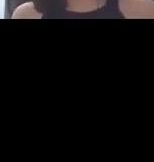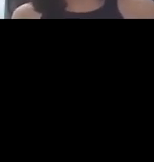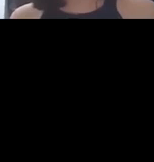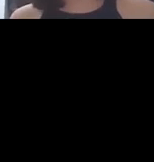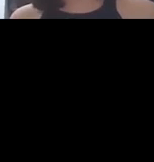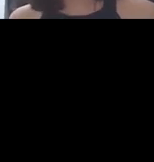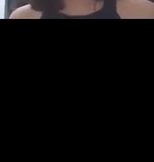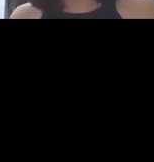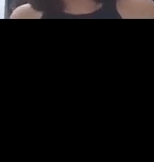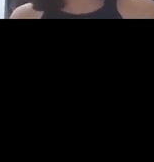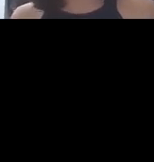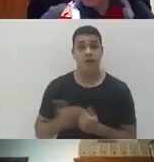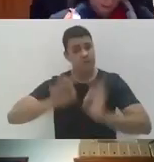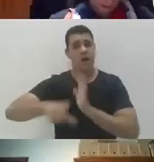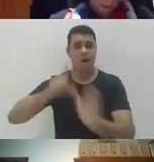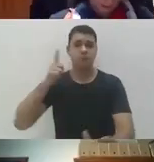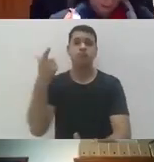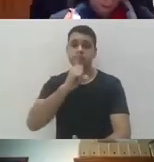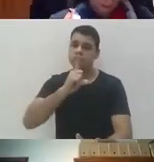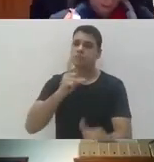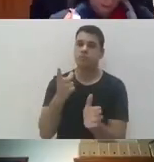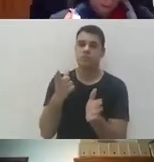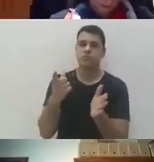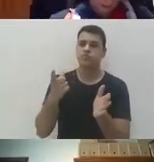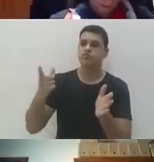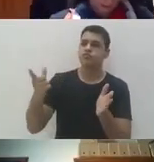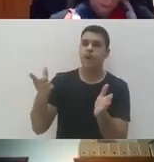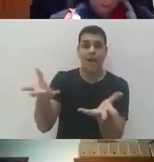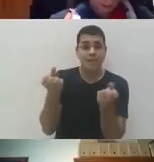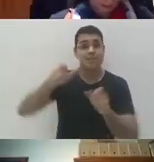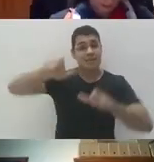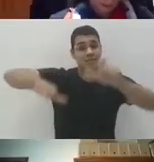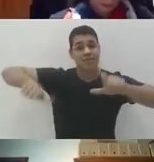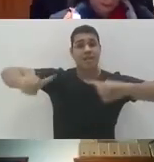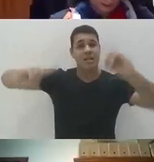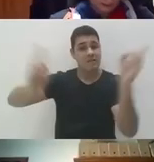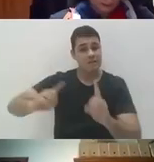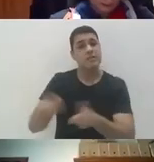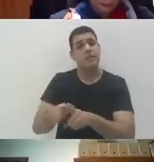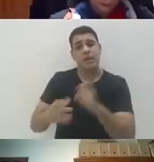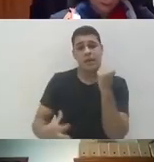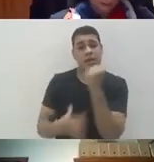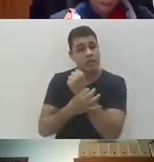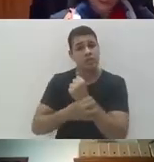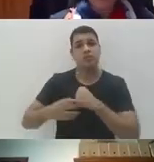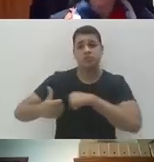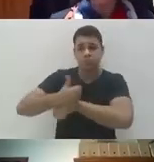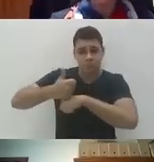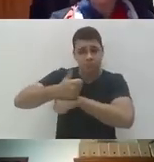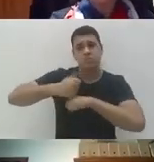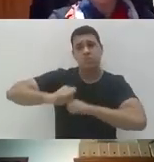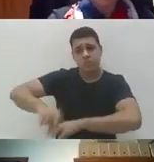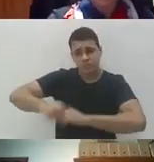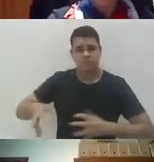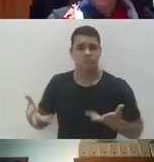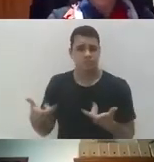têm que estar preparadas para receber essas pessoas e para dar o melhor em termos de educação, garantindo a qualidade do processo de ensino